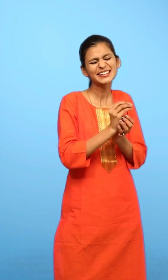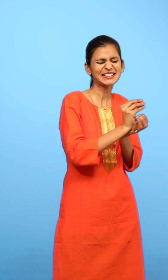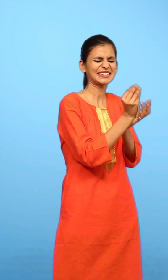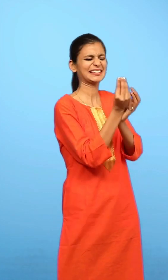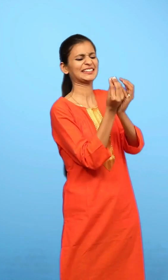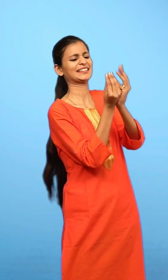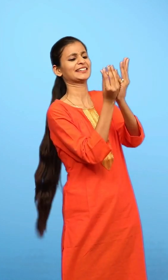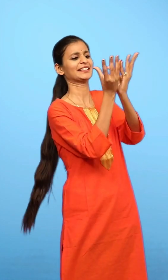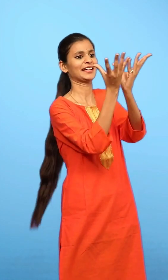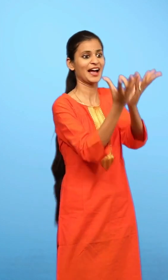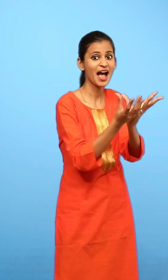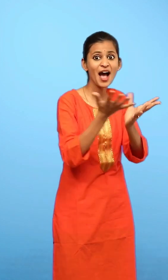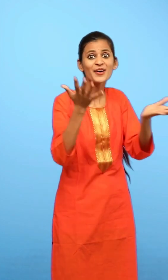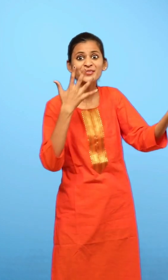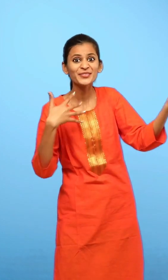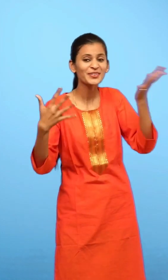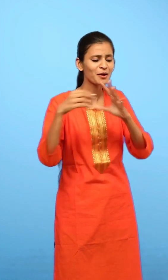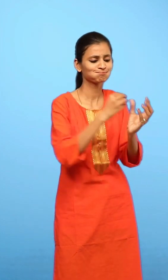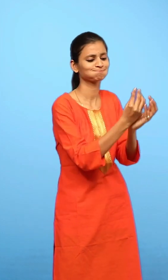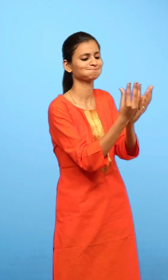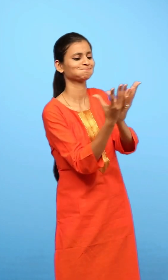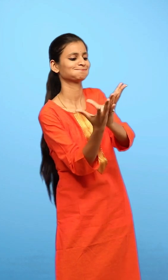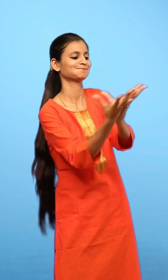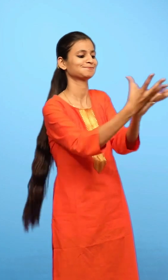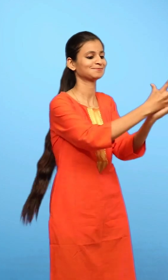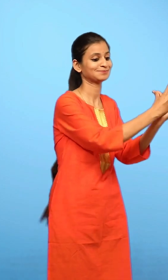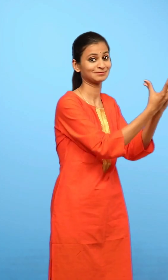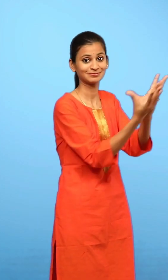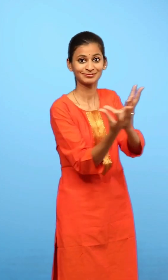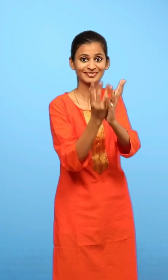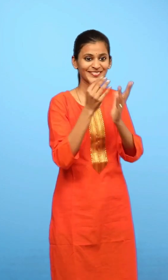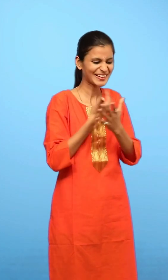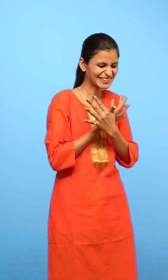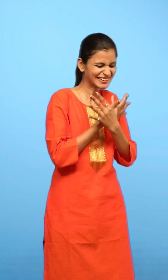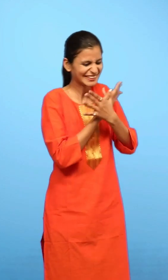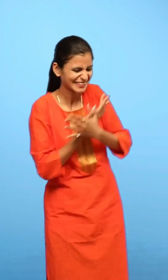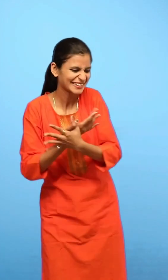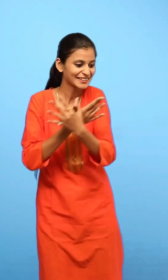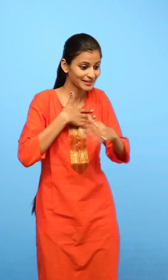साथ हवा के लगी भागने तितली छूने उसे चली